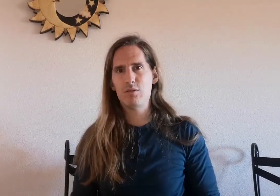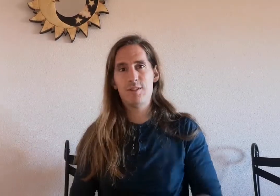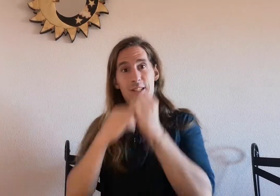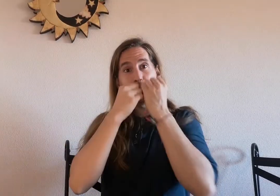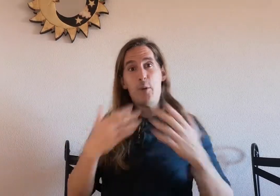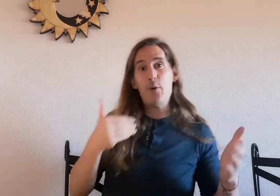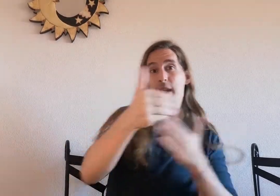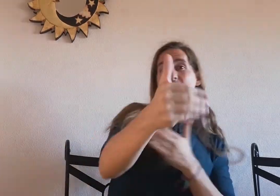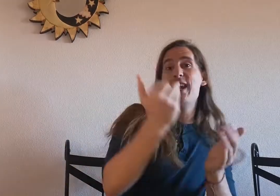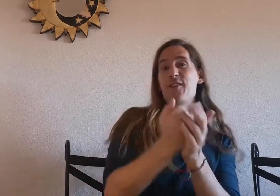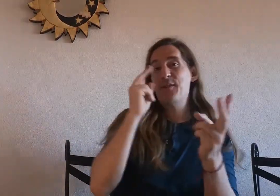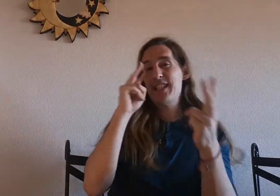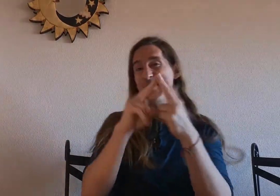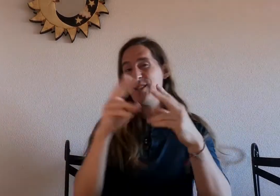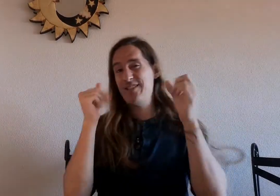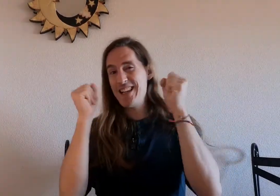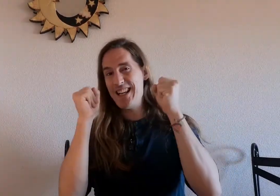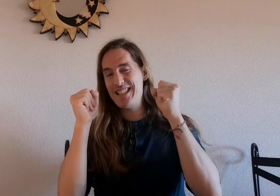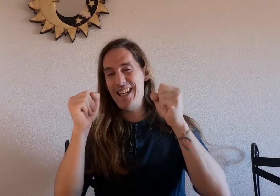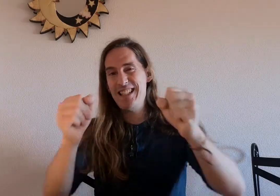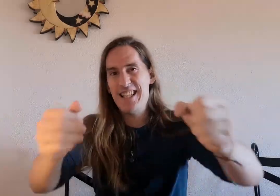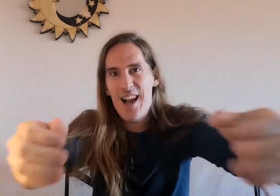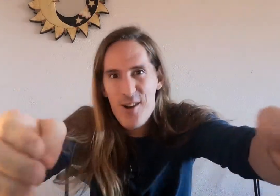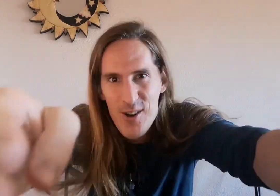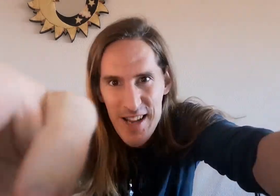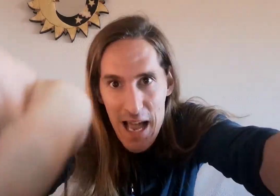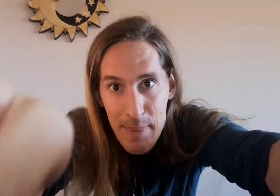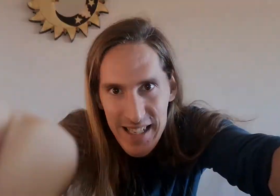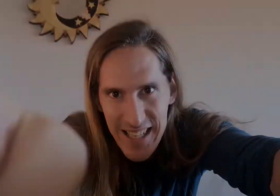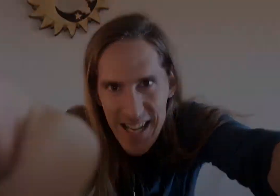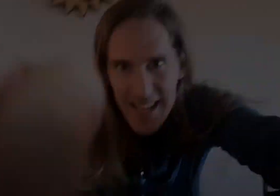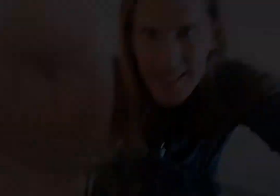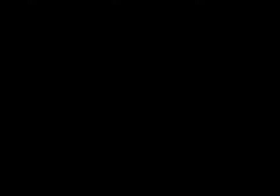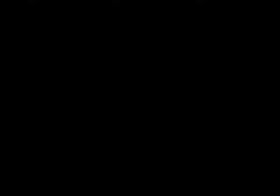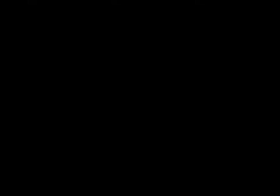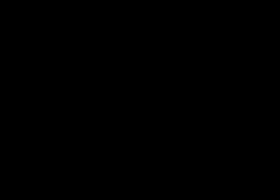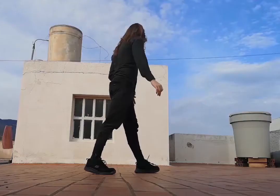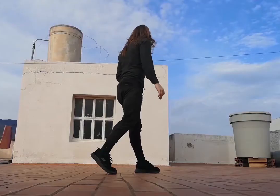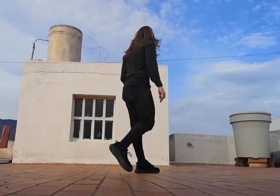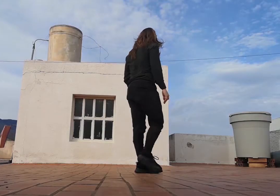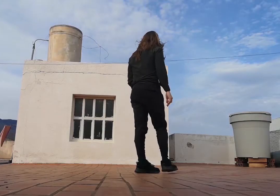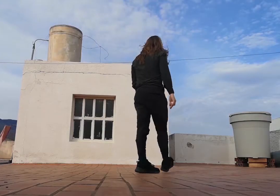muy bien nos vemos en la próxima clase chao y a practicar ¡A